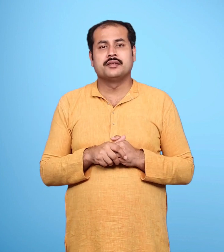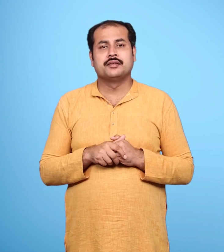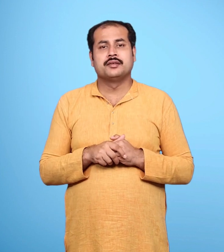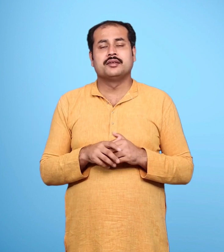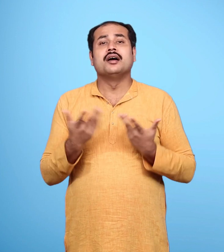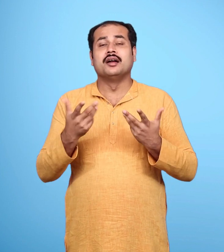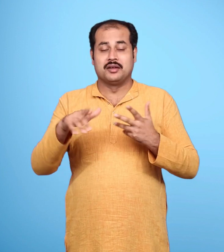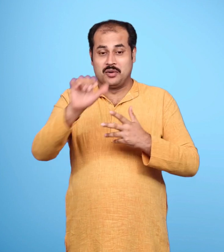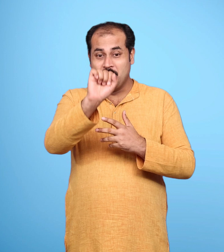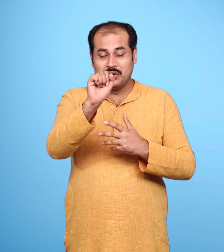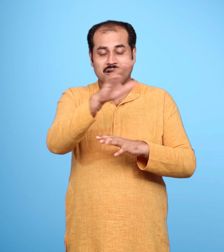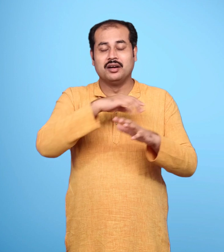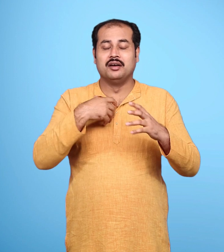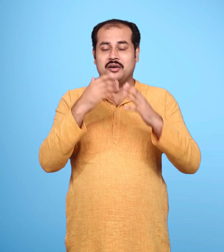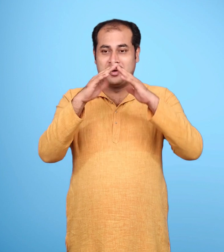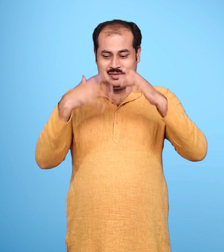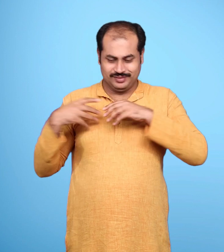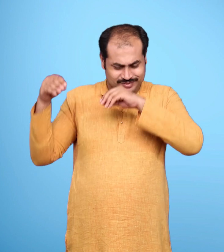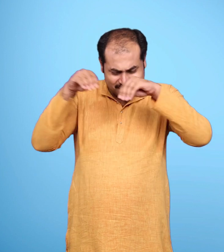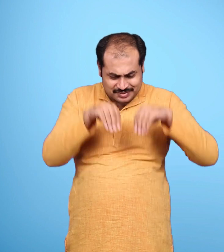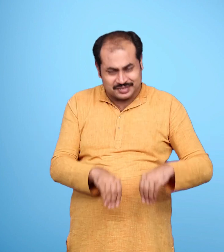तेरा सारा वैभव मेरे लिए अर्थ हीन है